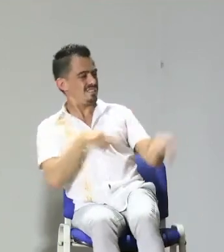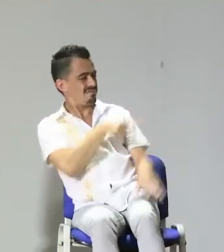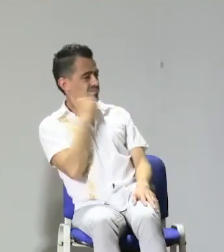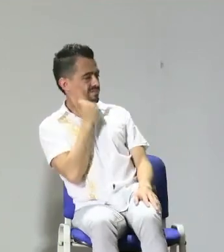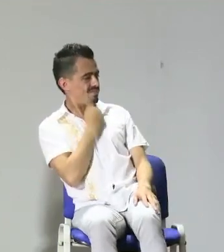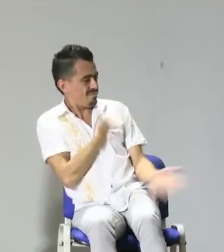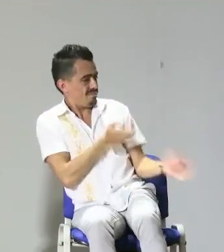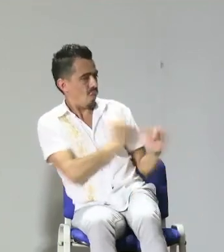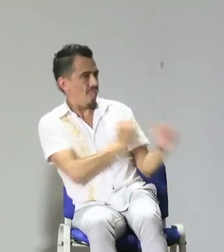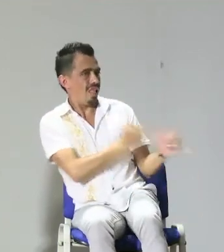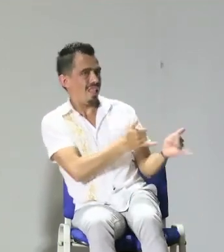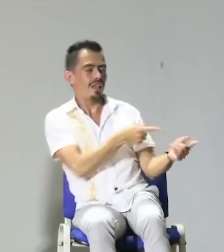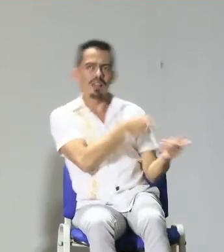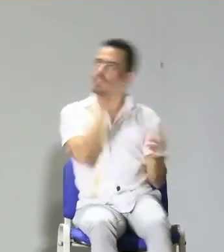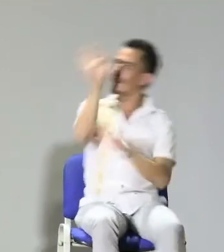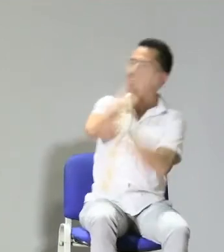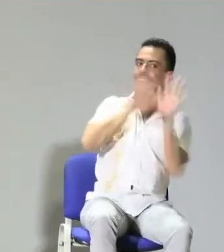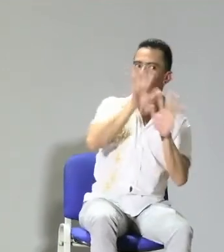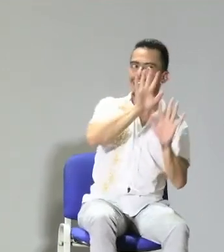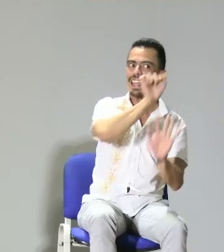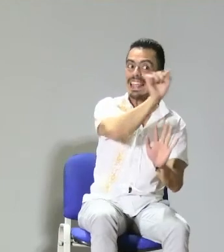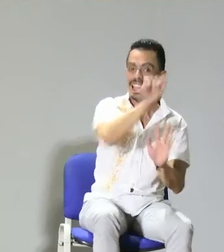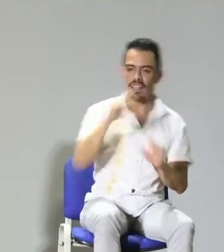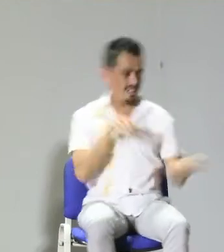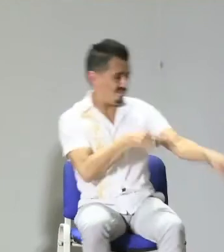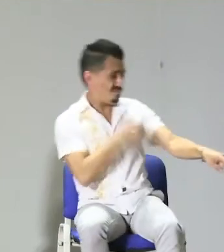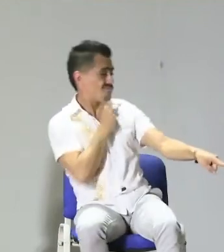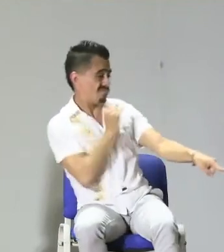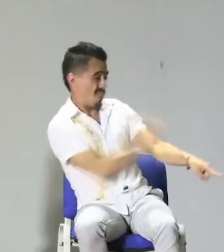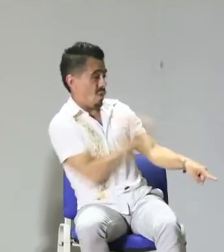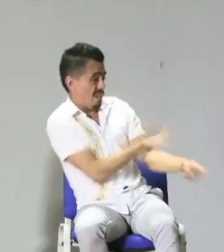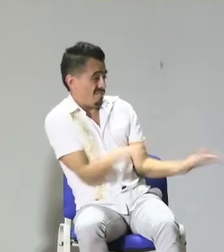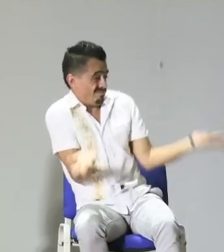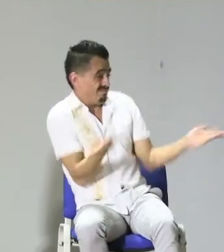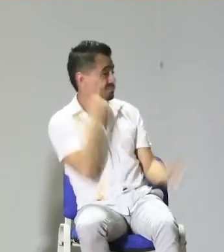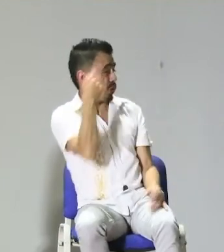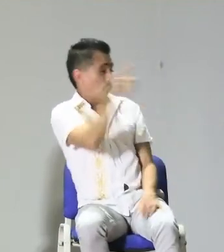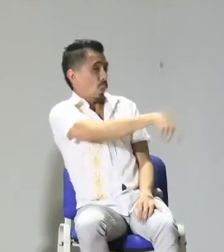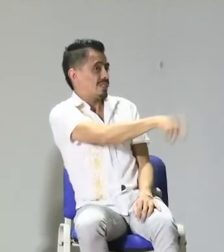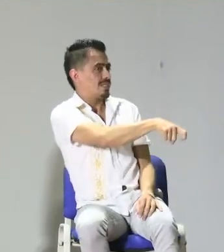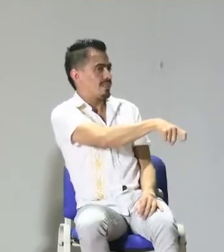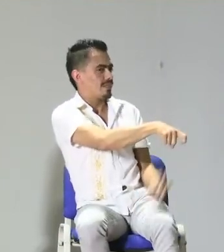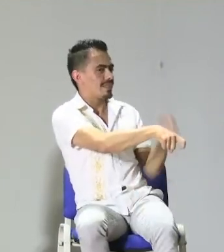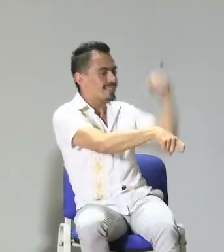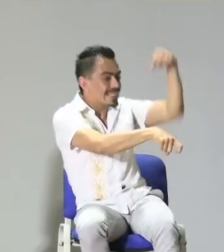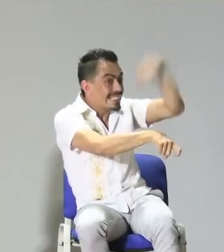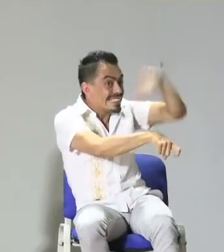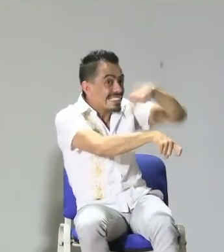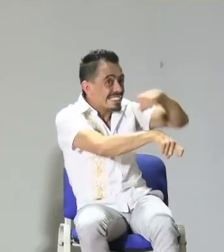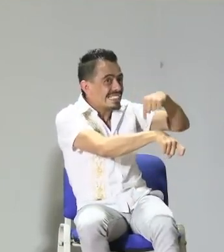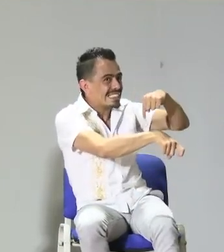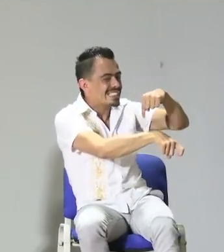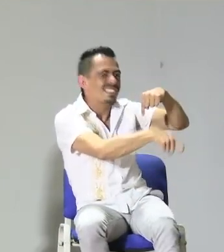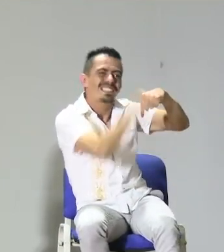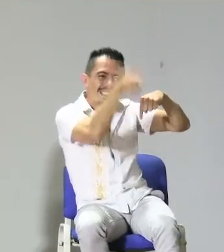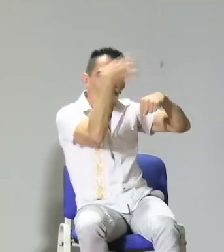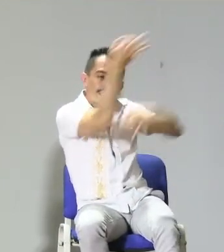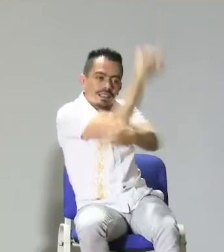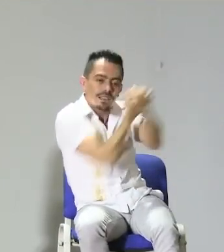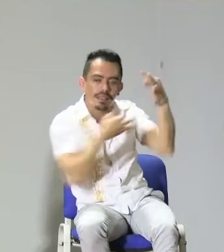y muchas veces dicen, no, es que yo soy hipoacústico. Y le dicen, pero espérese un momento, usted es sordo o es hipoacústico, qué es